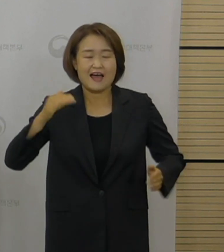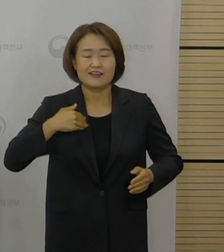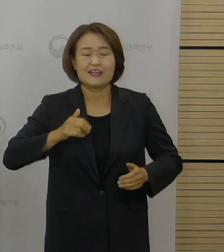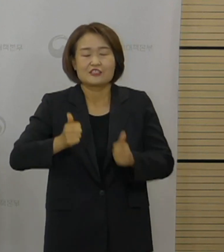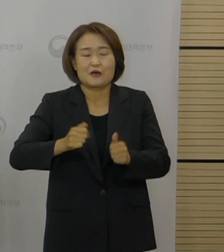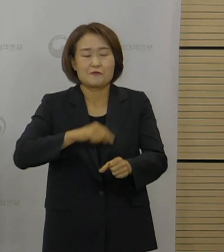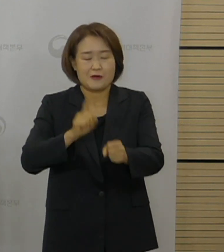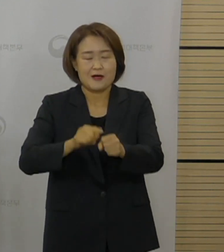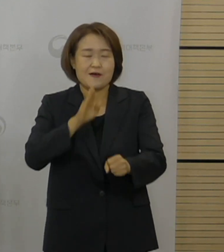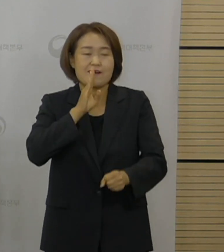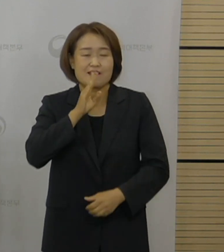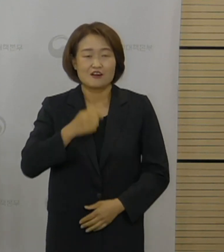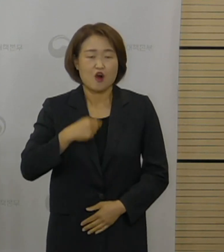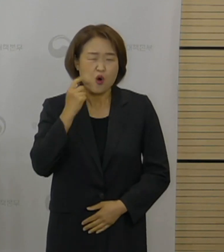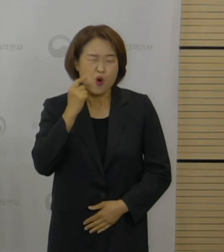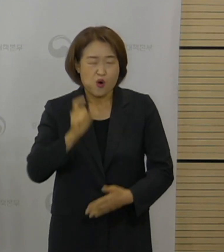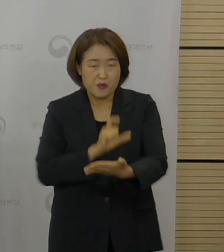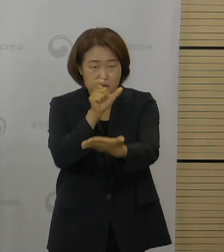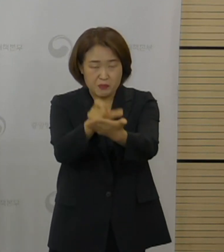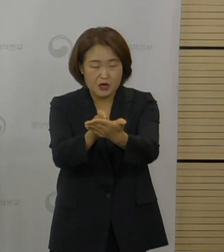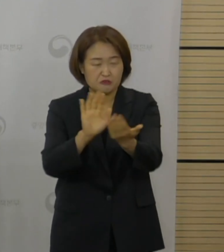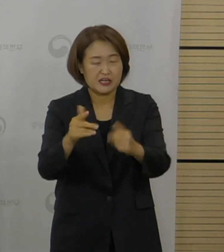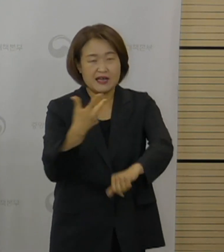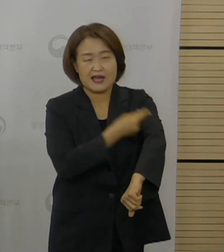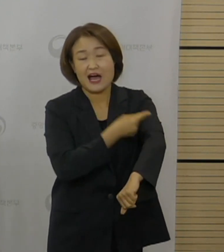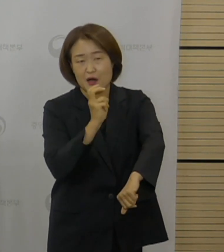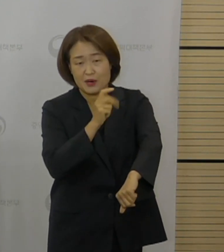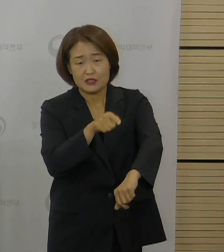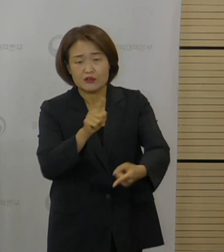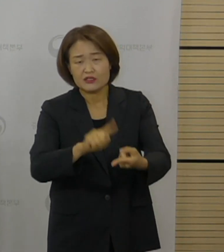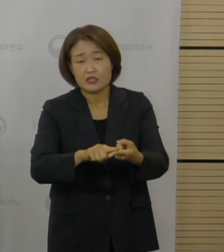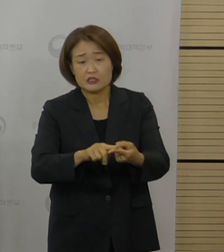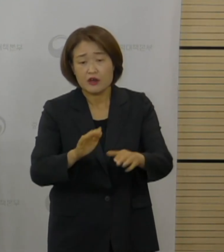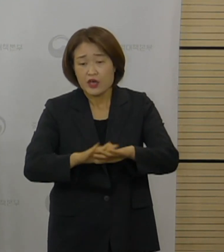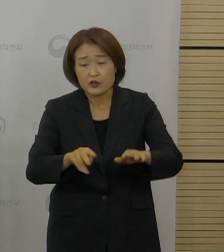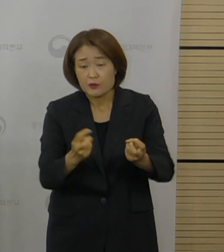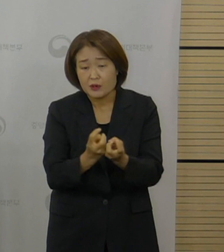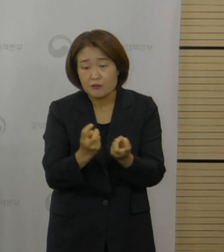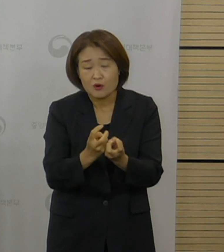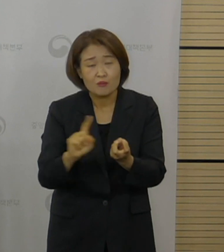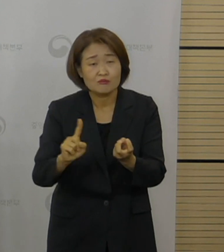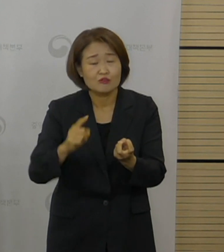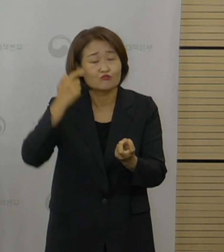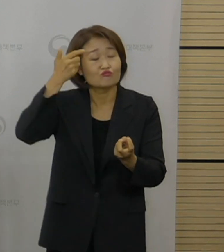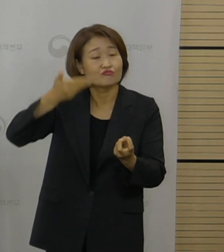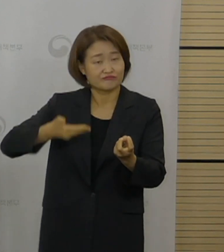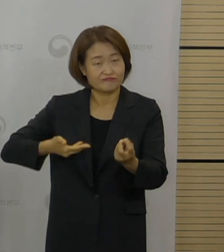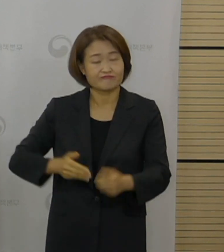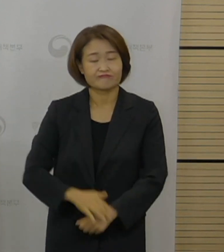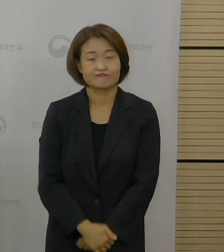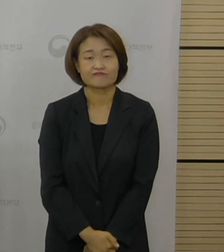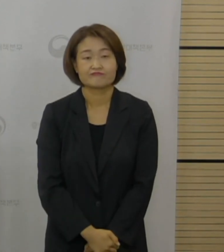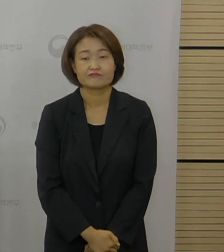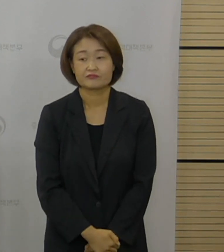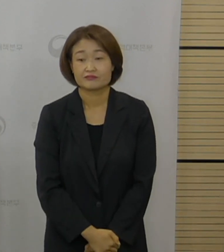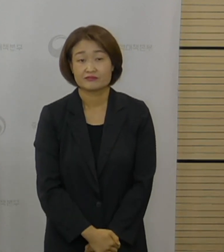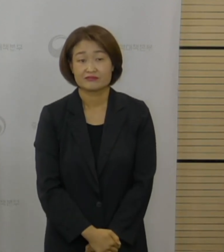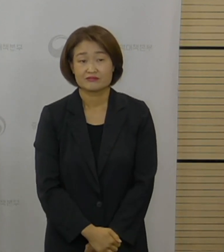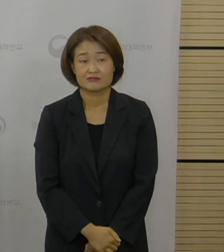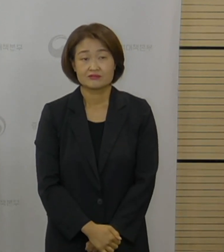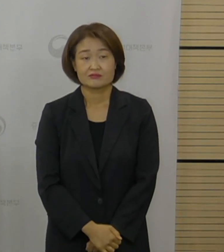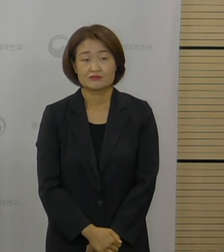설명했지만 혹시 추가적인 대안이나 방지 대책이 있는지 궁금하다고 질문 주셨습니다. 이 부분은 아까